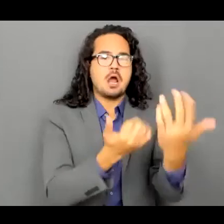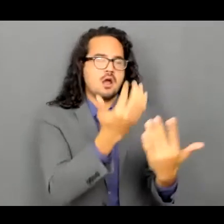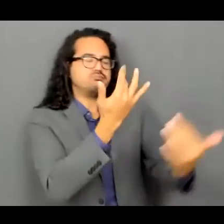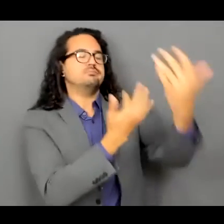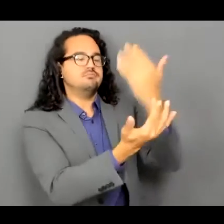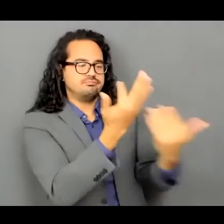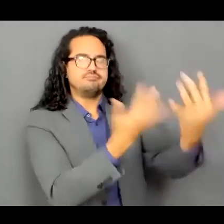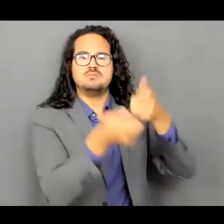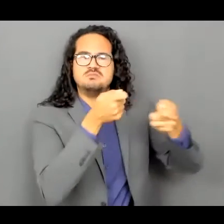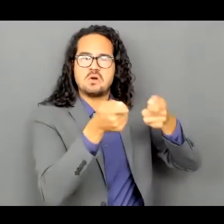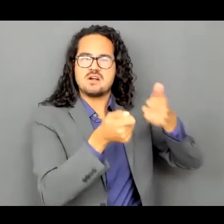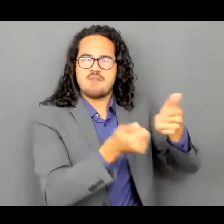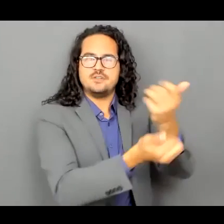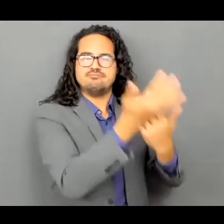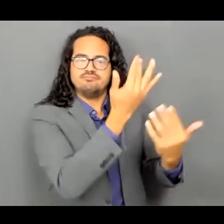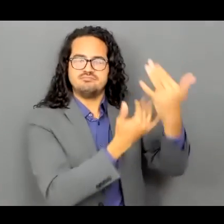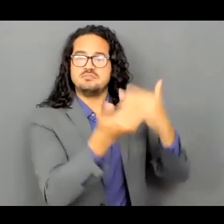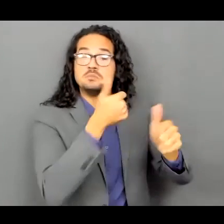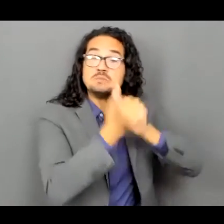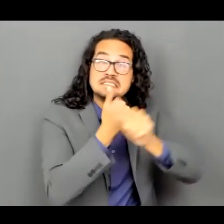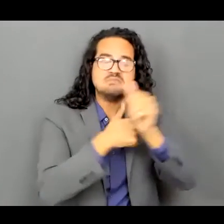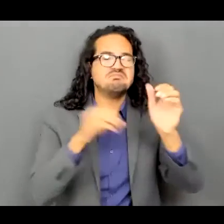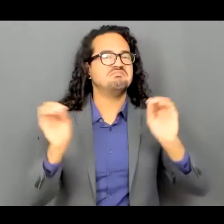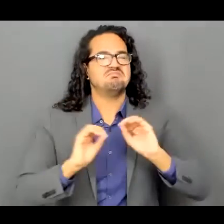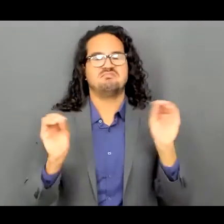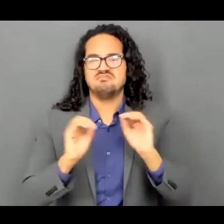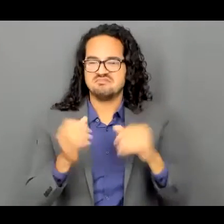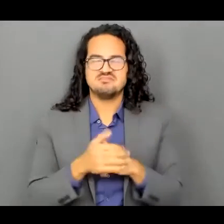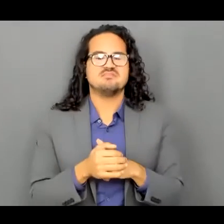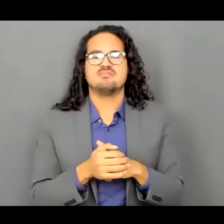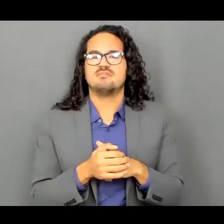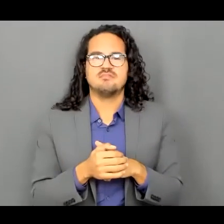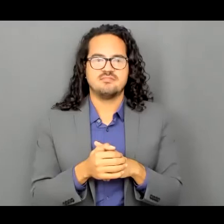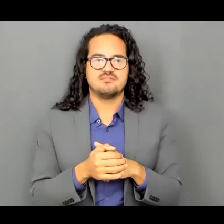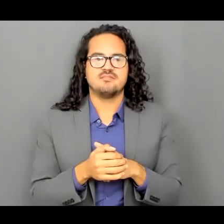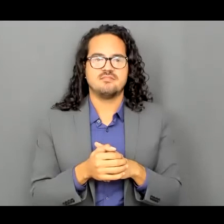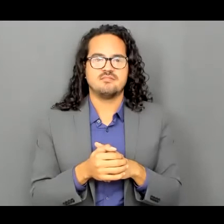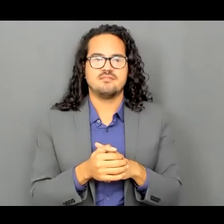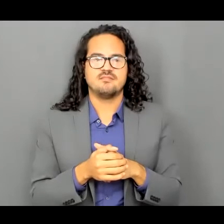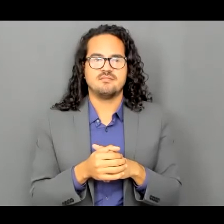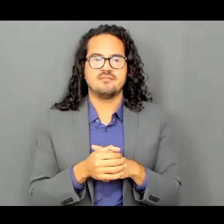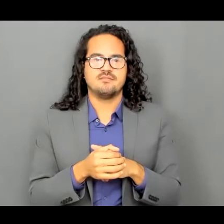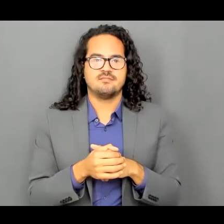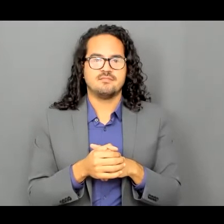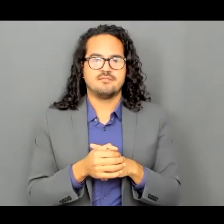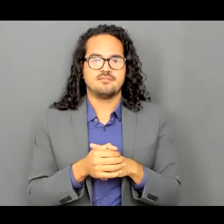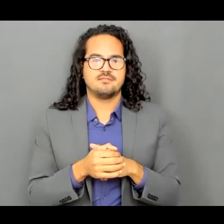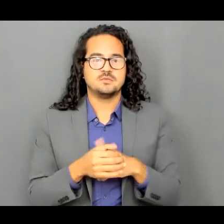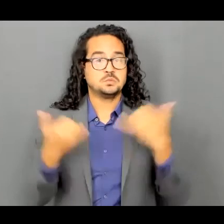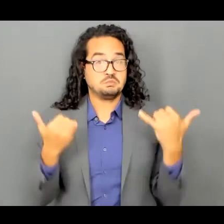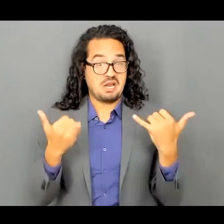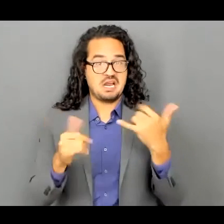bueno una forma para escapar el día de hoy hay muchos equipos